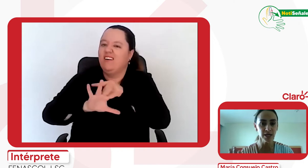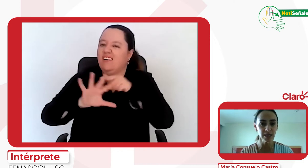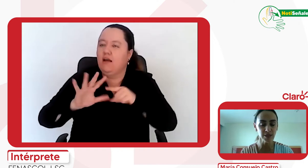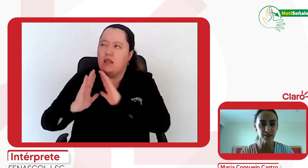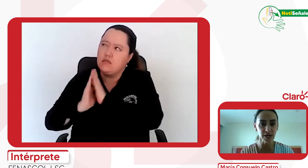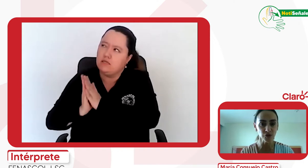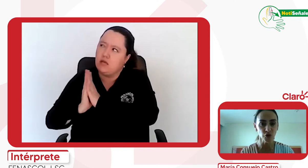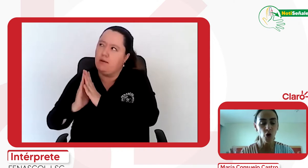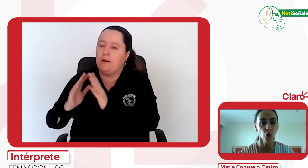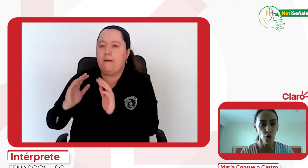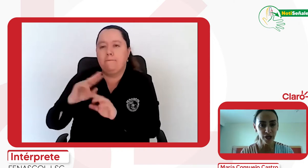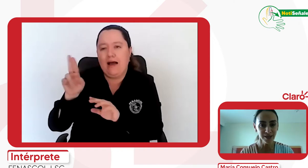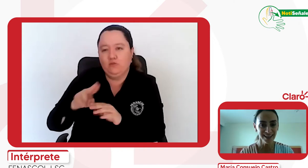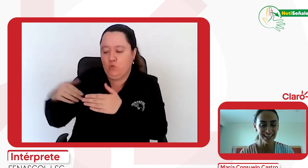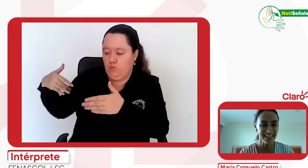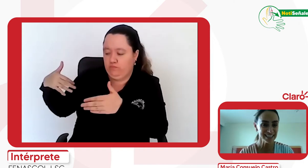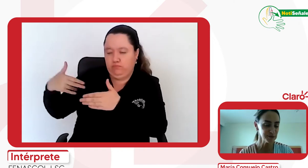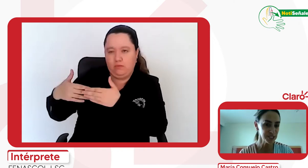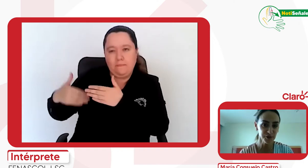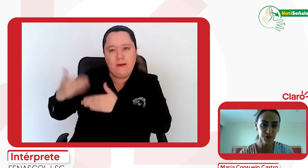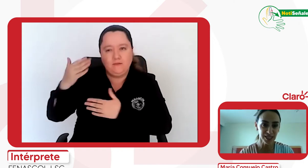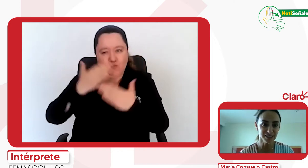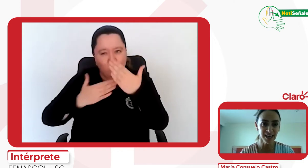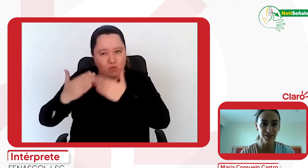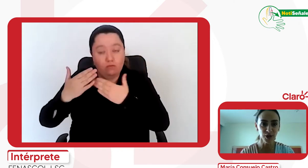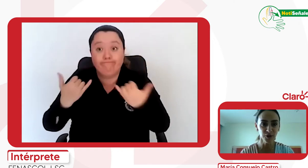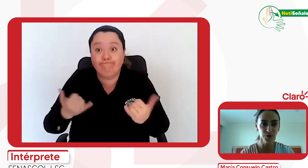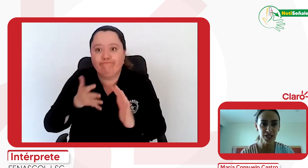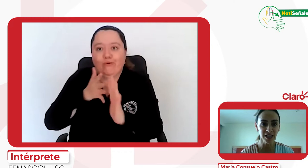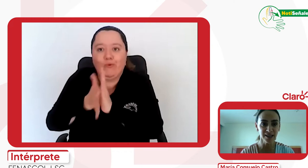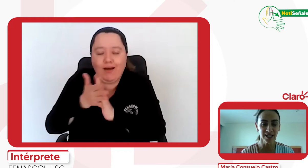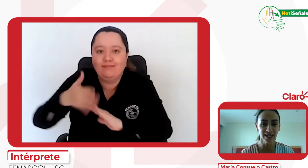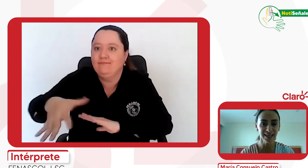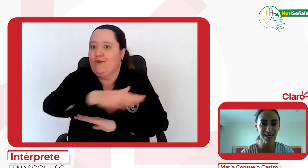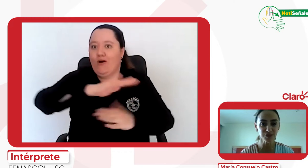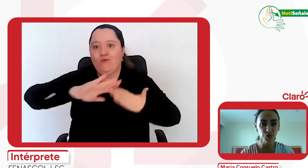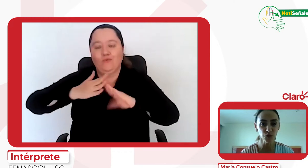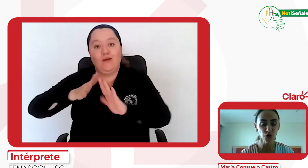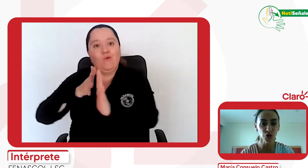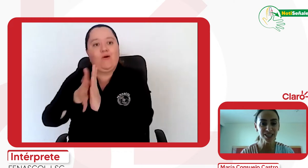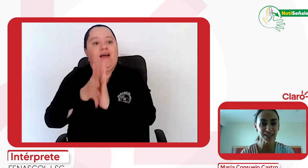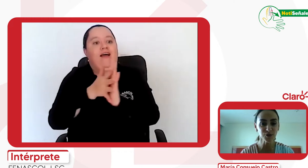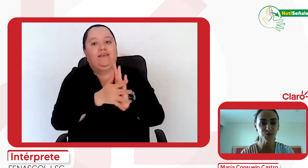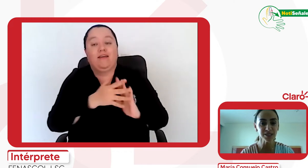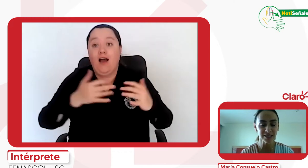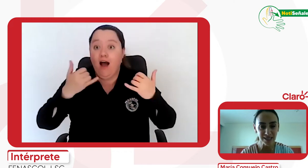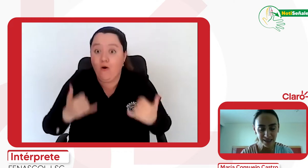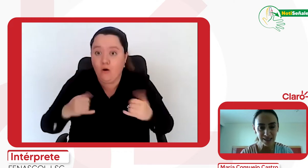y el mes de marzo. Hoy, quiero contarles a toda la comunidad que somos, hoy ya tenemos 27